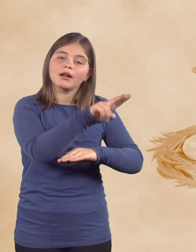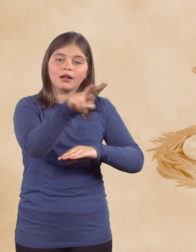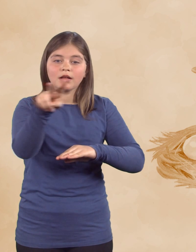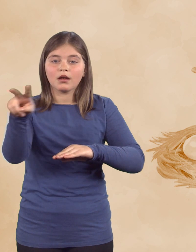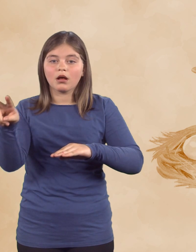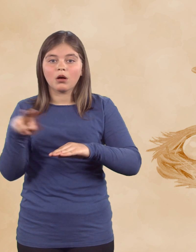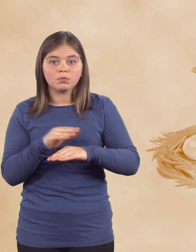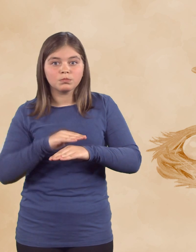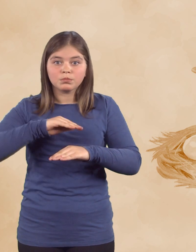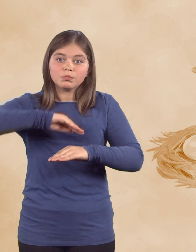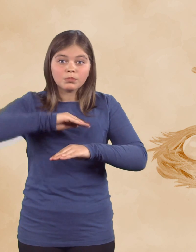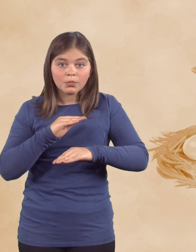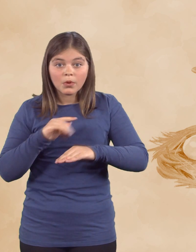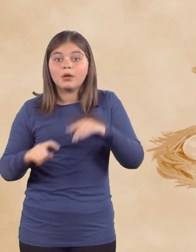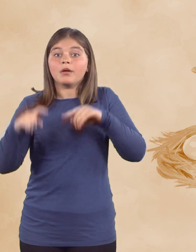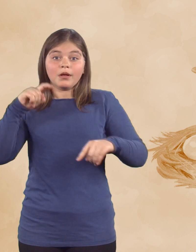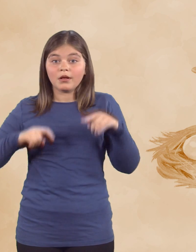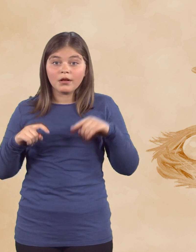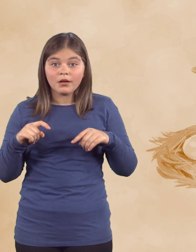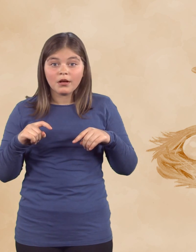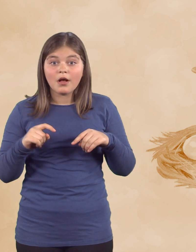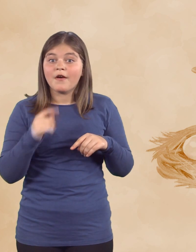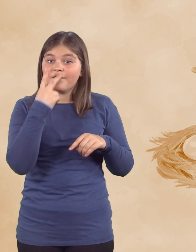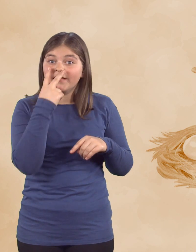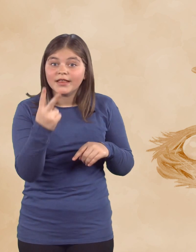Končno je prišel čas in jajca so začela pokati.